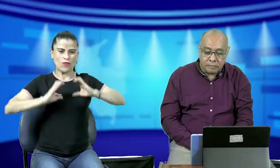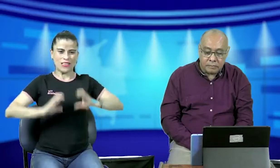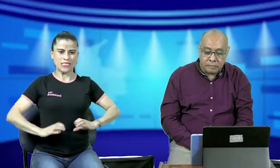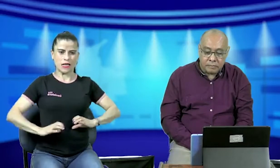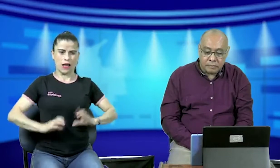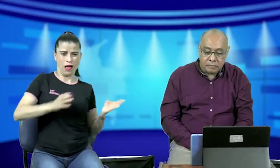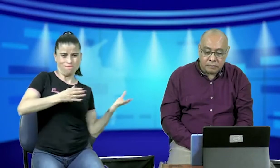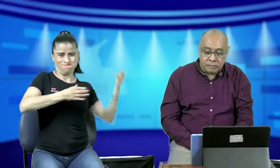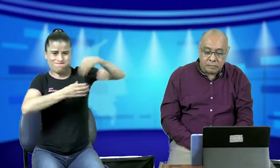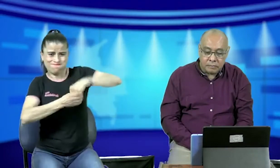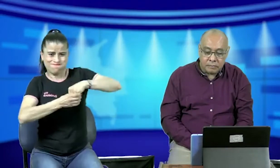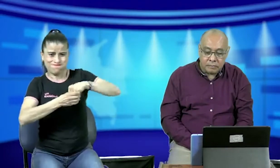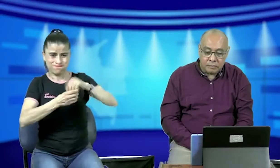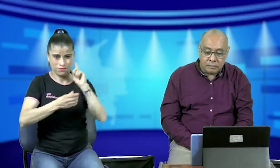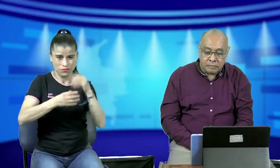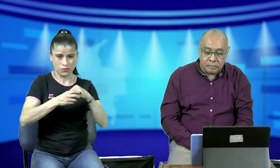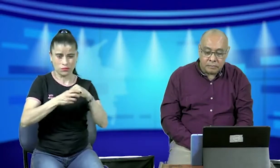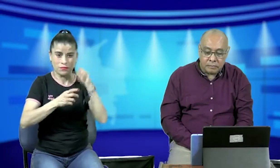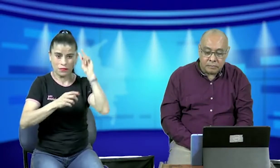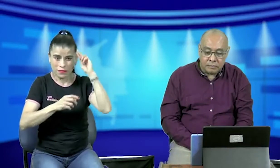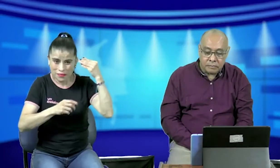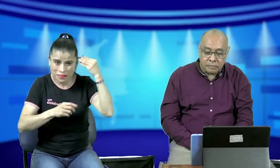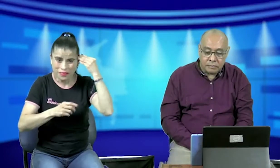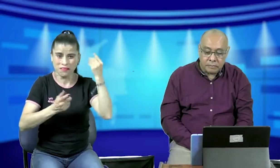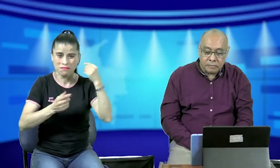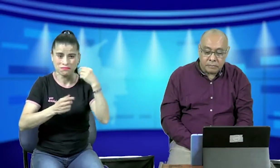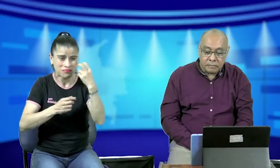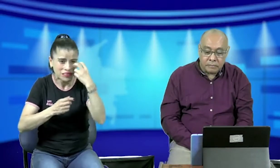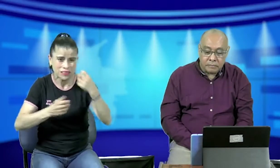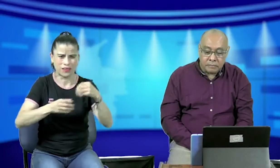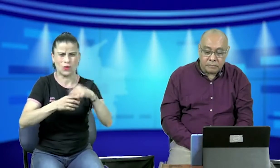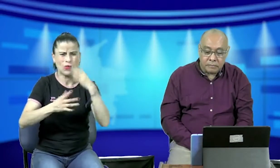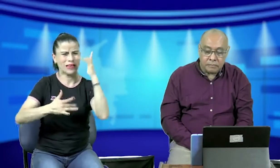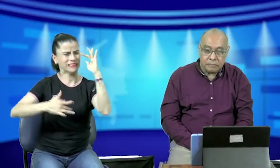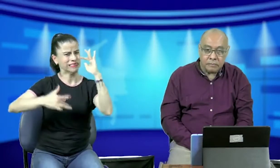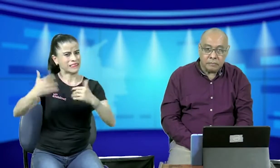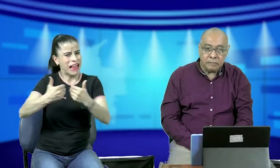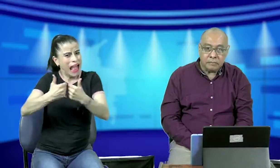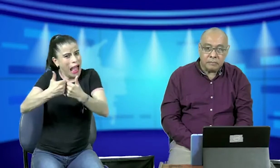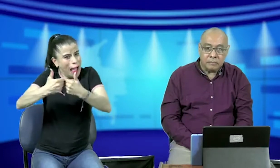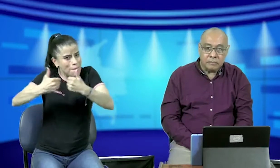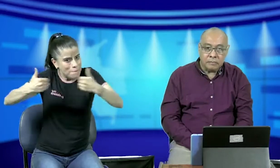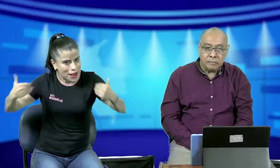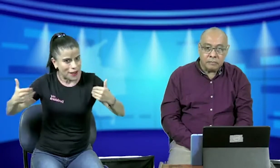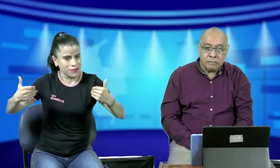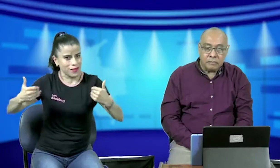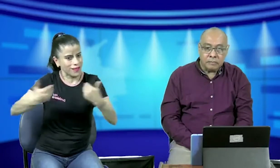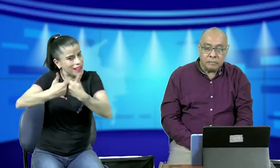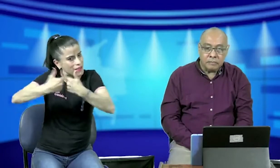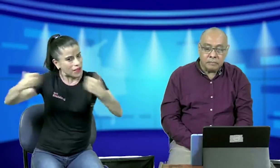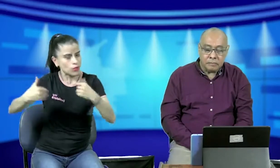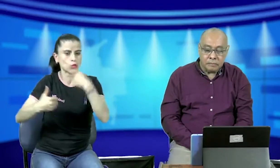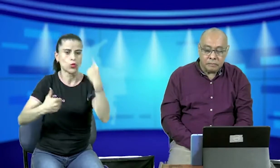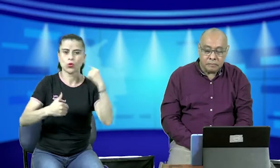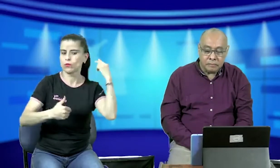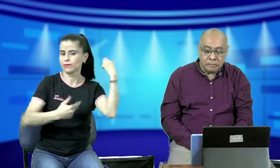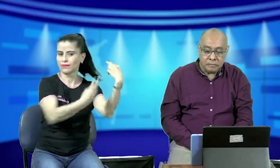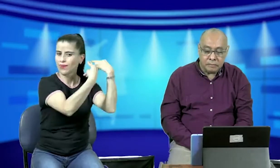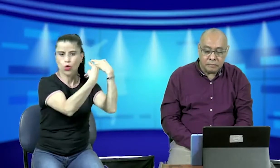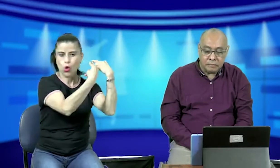que nosotros como personas sordas estamos dentro de una limitación física con otras discapacidades pero no pero nosotros